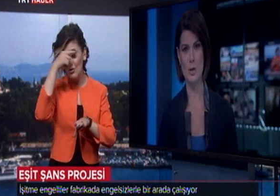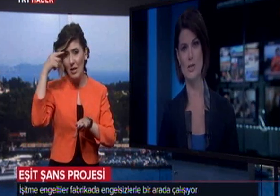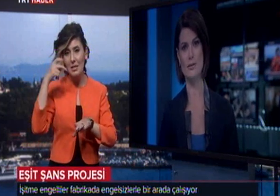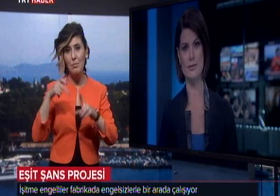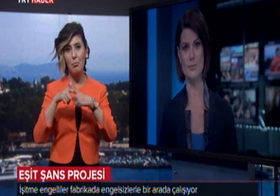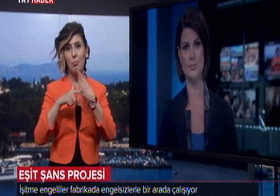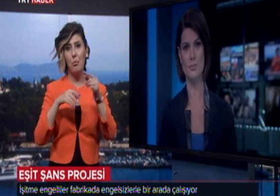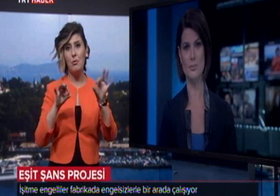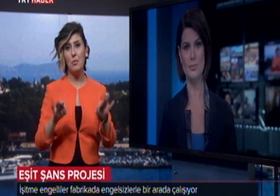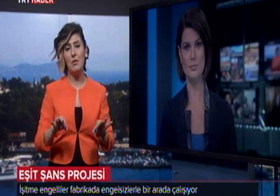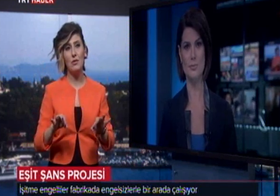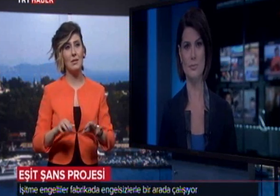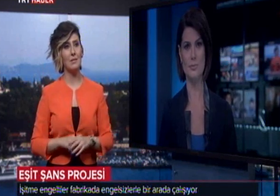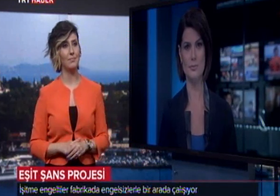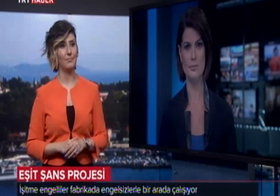projesi başlattı.